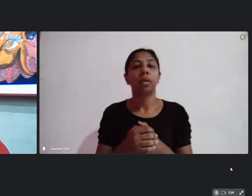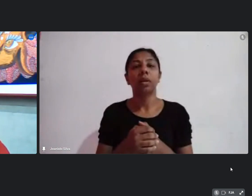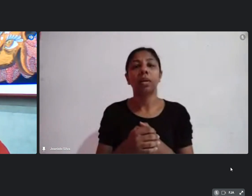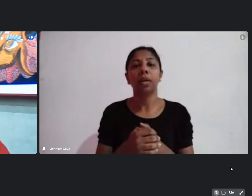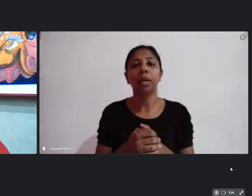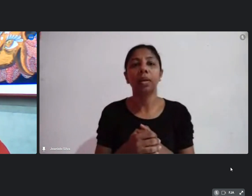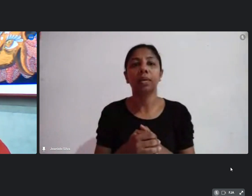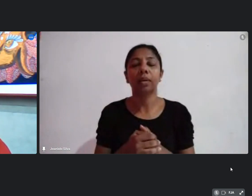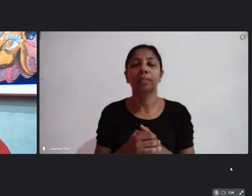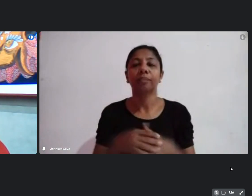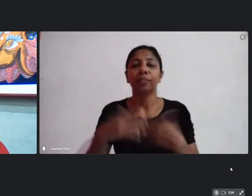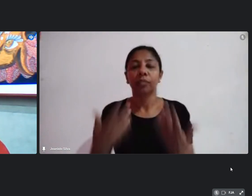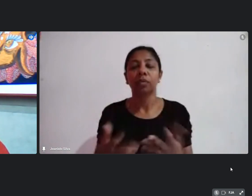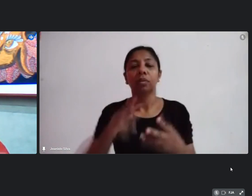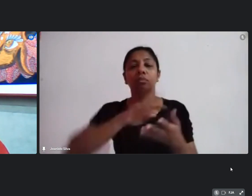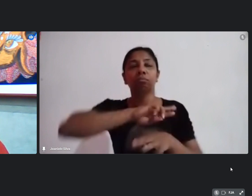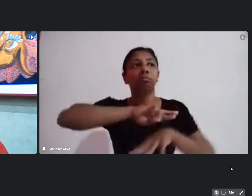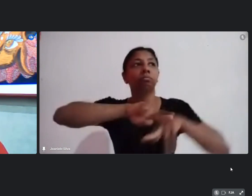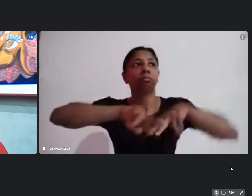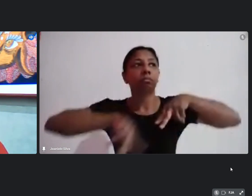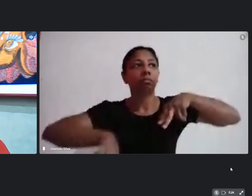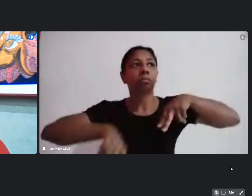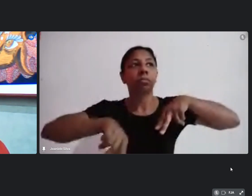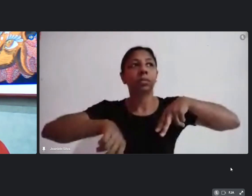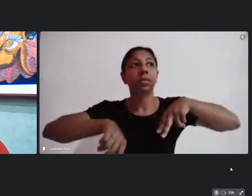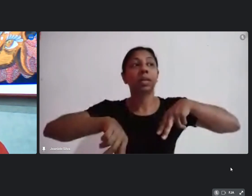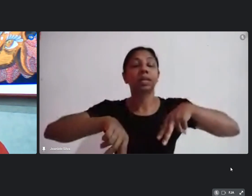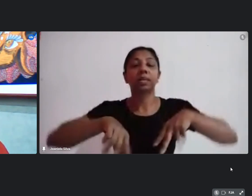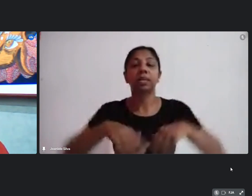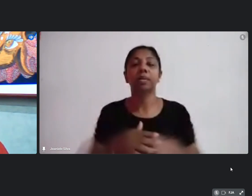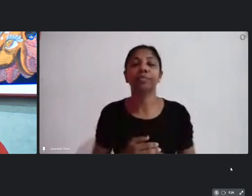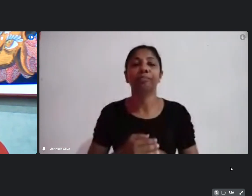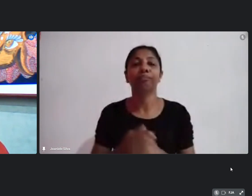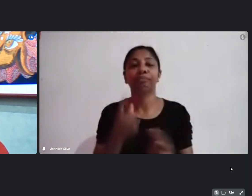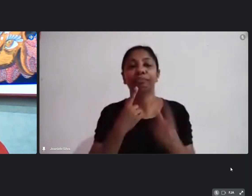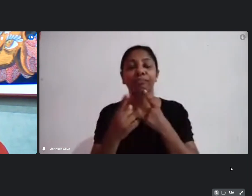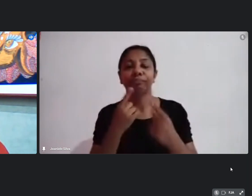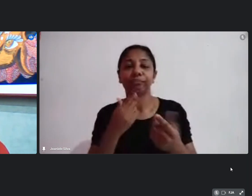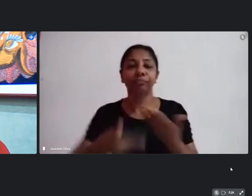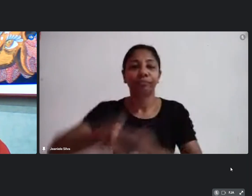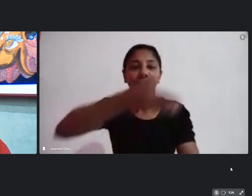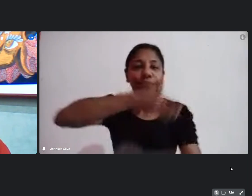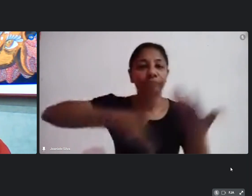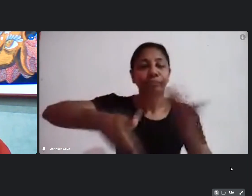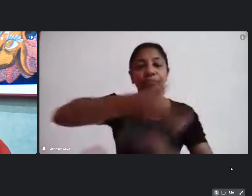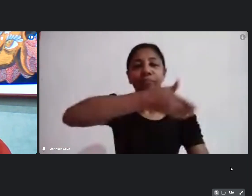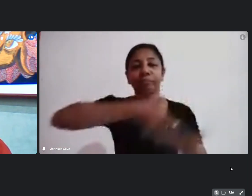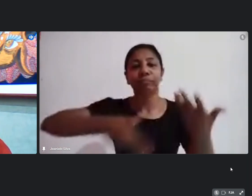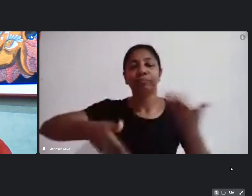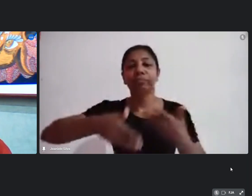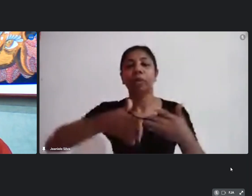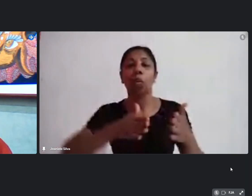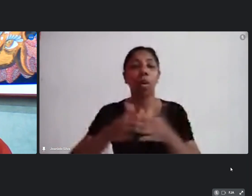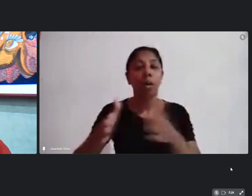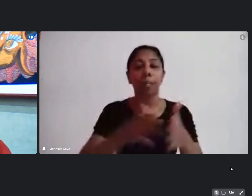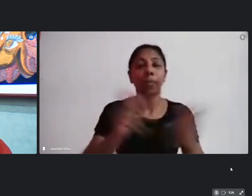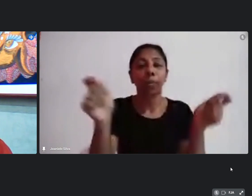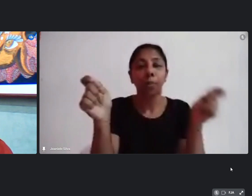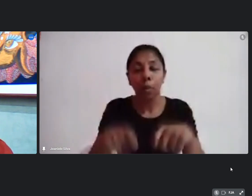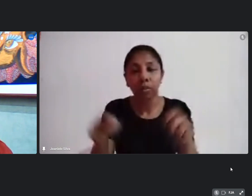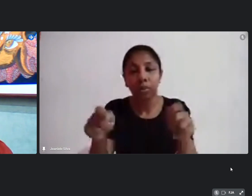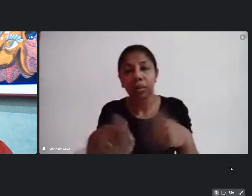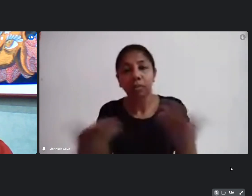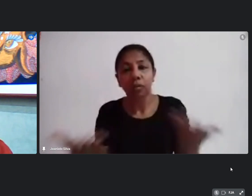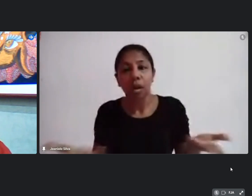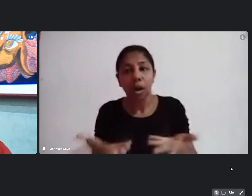para a diversidade né é justamente através desses diálogos que a gente entende se esse o melhor caminho se é o caminho possível agora porque lembrar